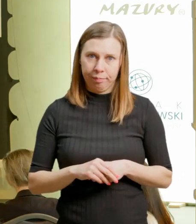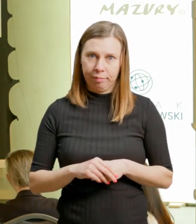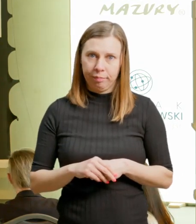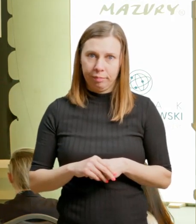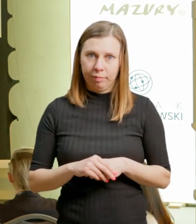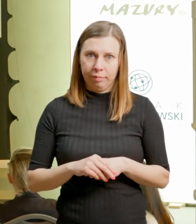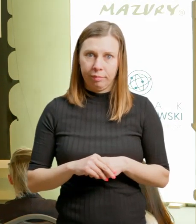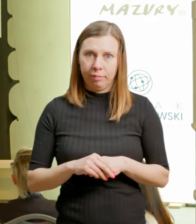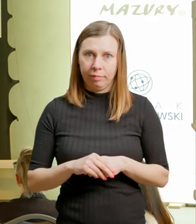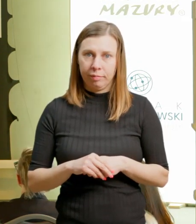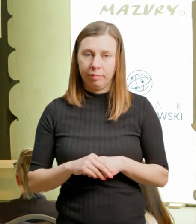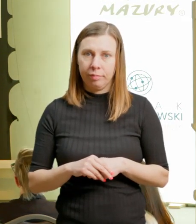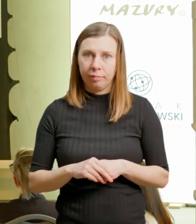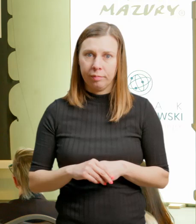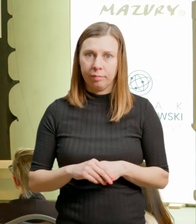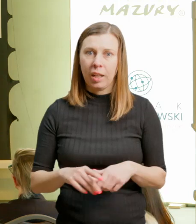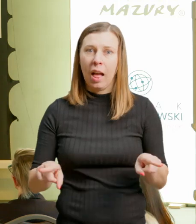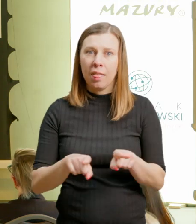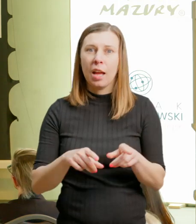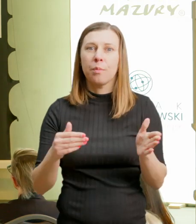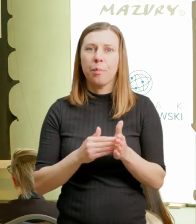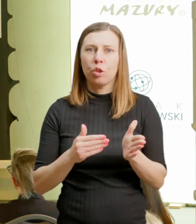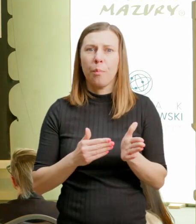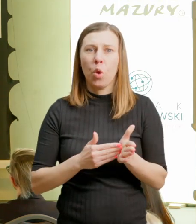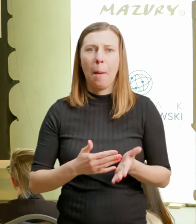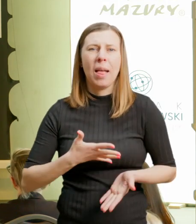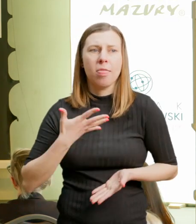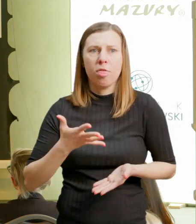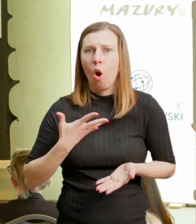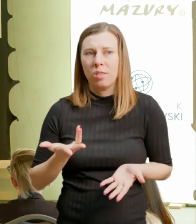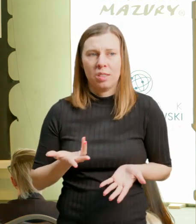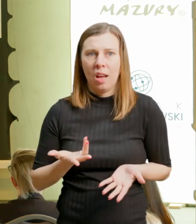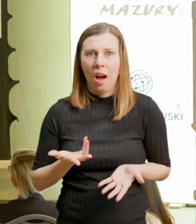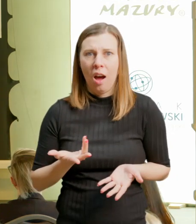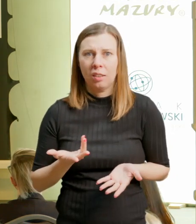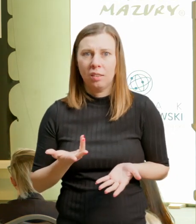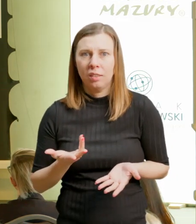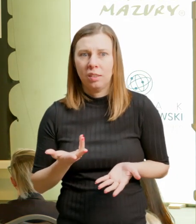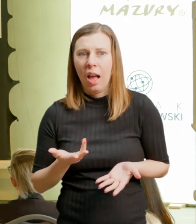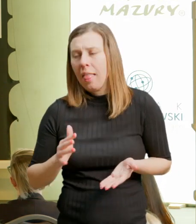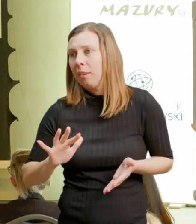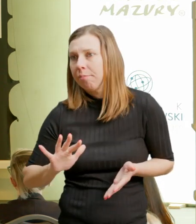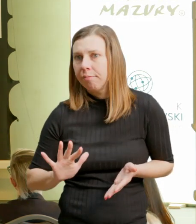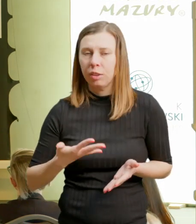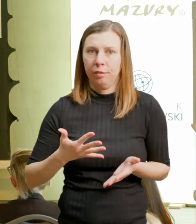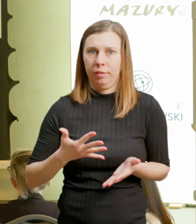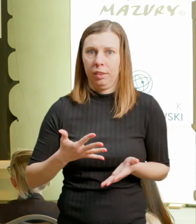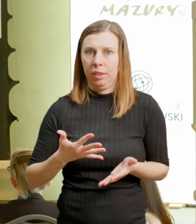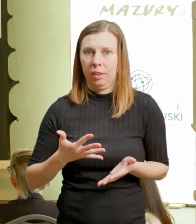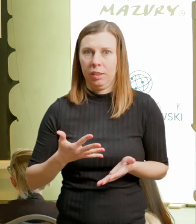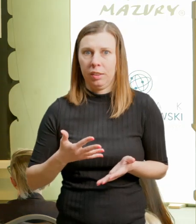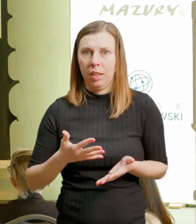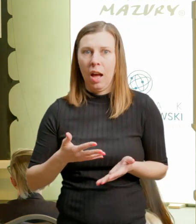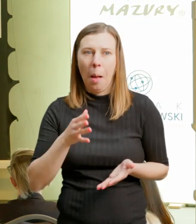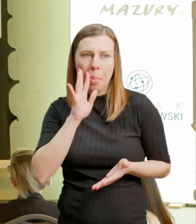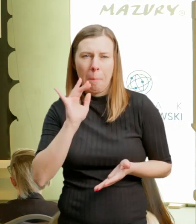potrzebujemy tych takich doznań na pograwiczu paranormalnym, można by powiedzieć. I tu pojawiają się, to jest